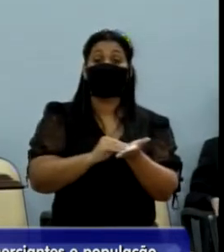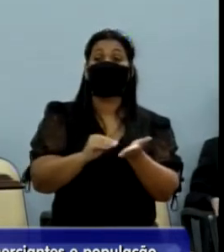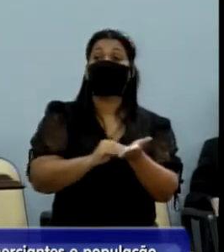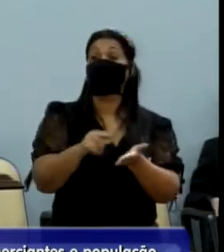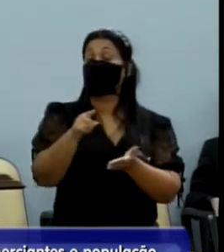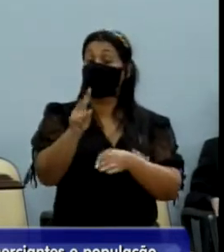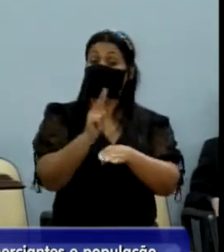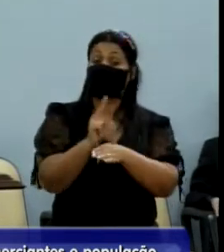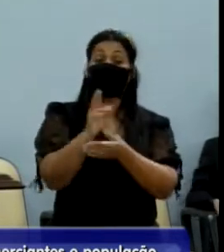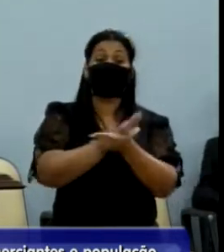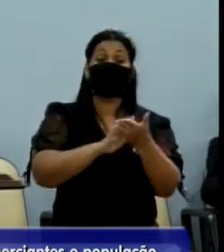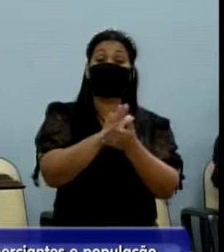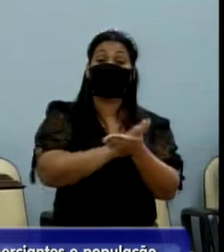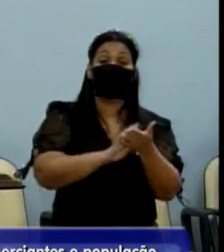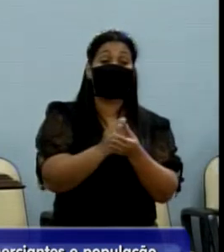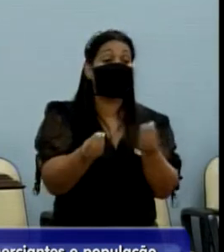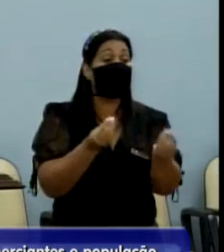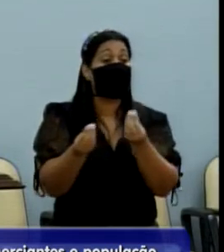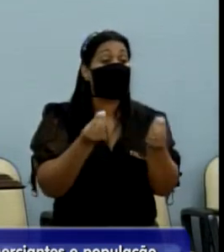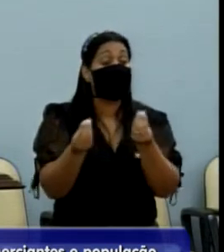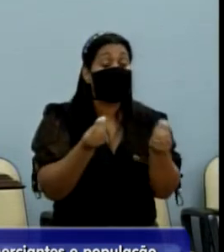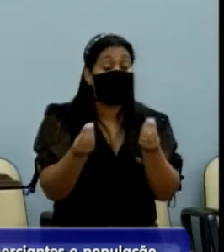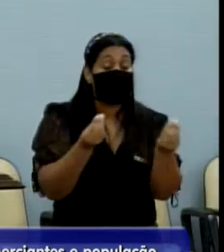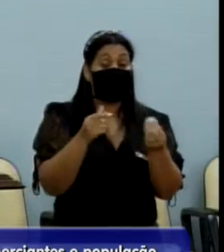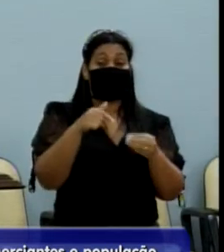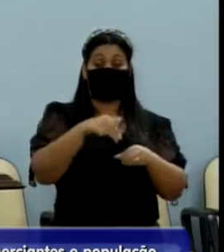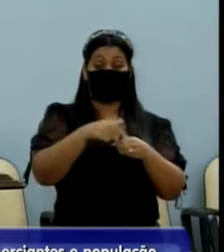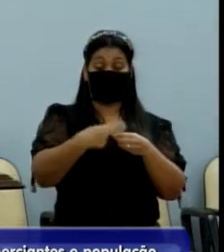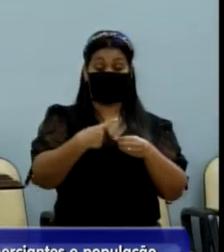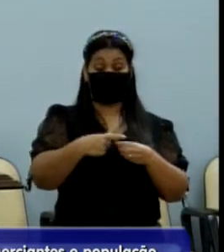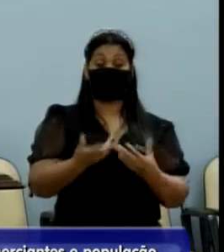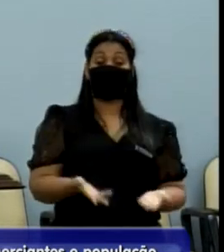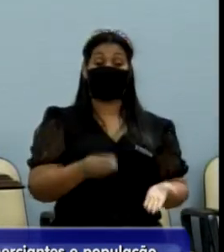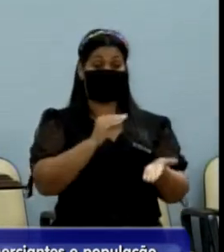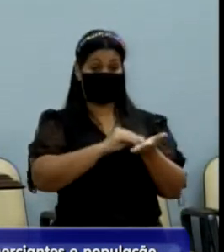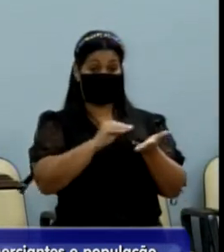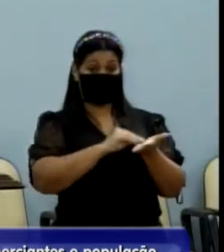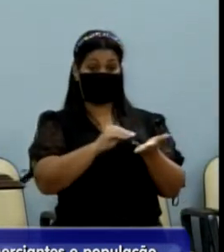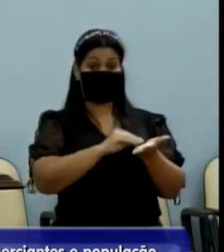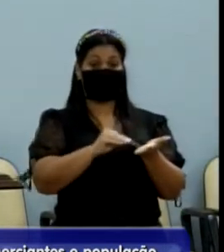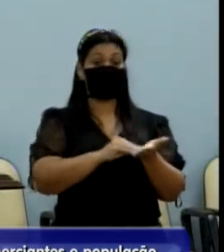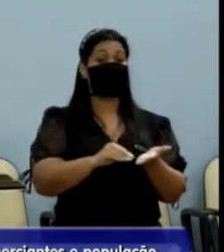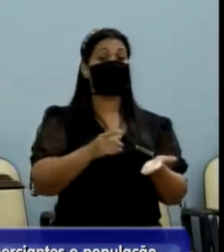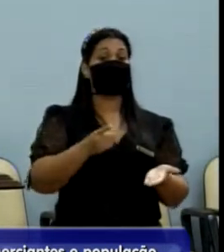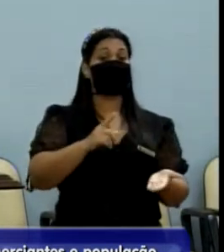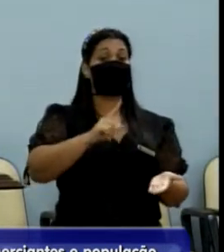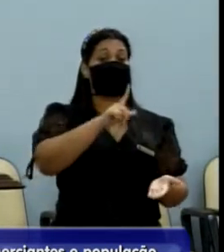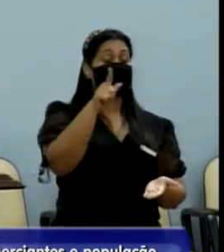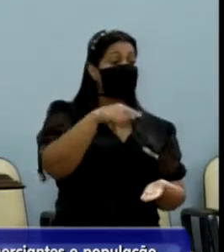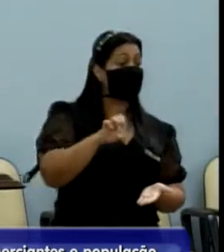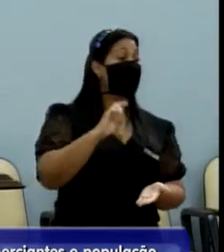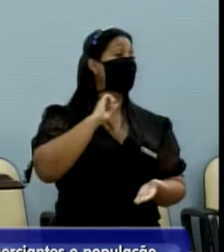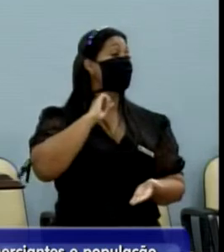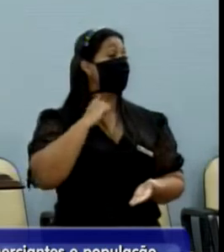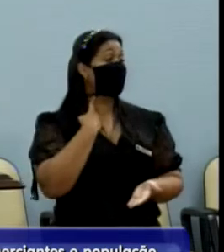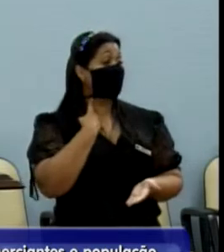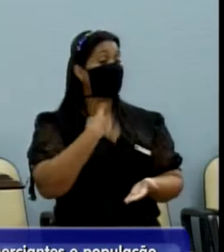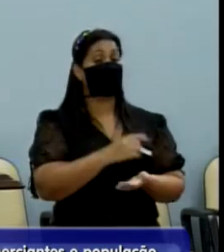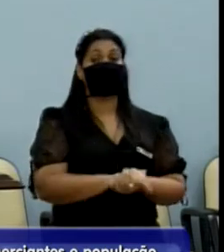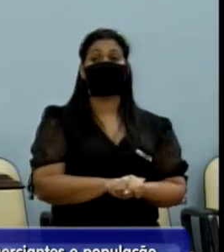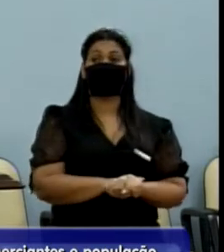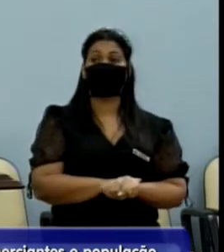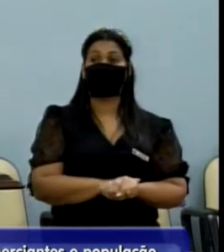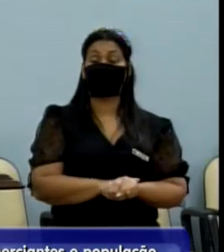nada. Olha a cidade como está. Isso aqui é um caso, secretário Zé Suginho. É o secretário, senhor Zé Suginho?